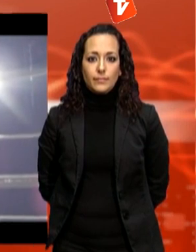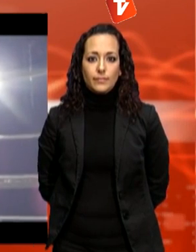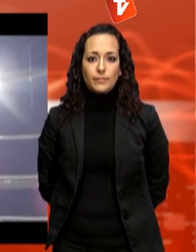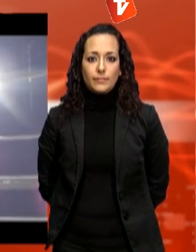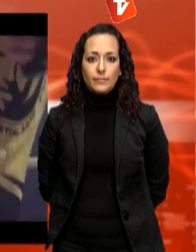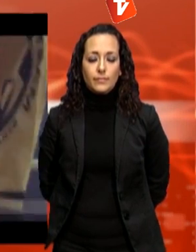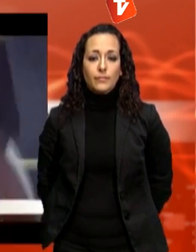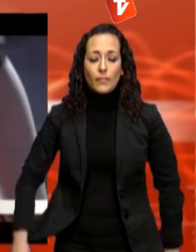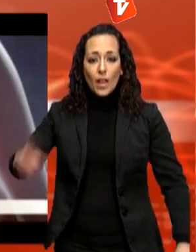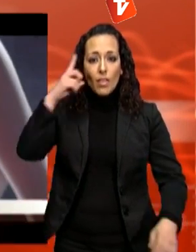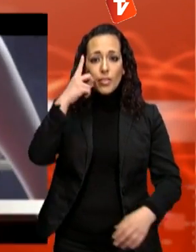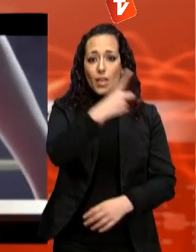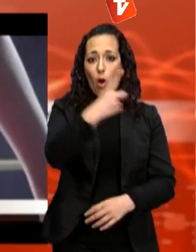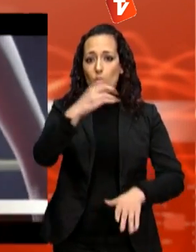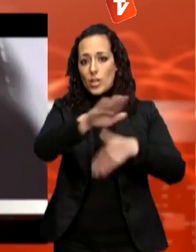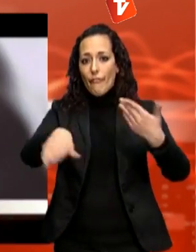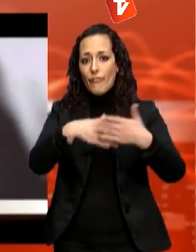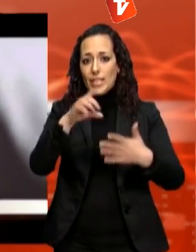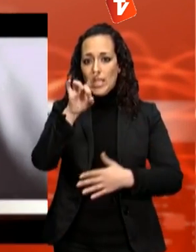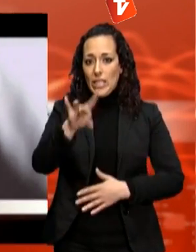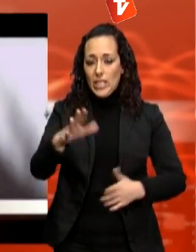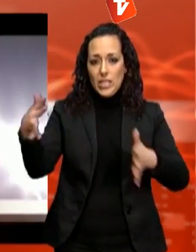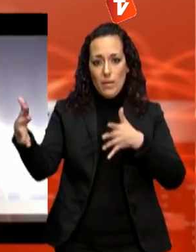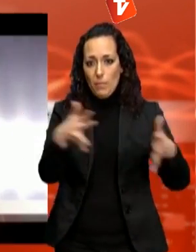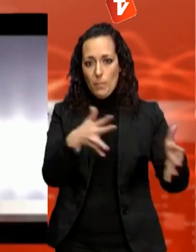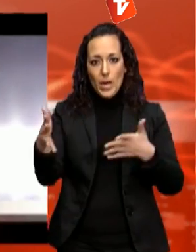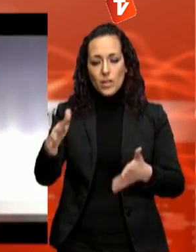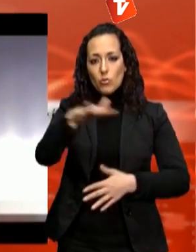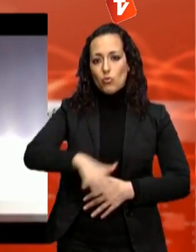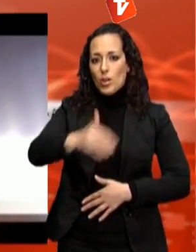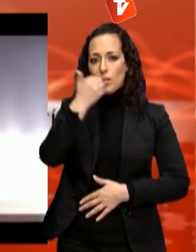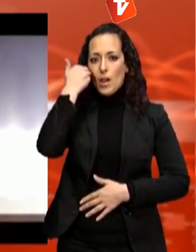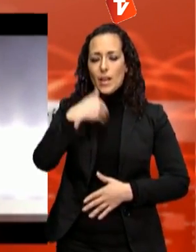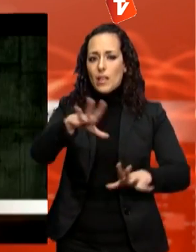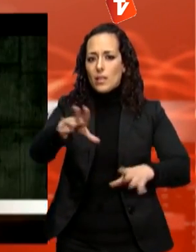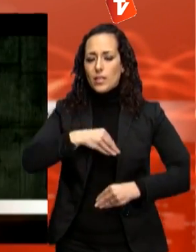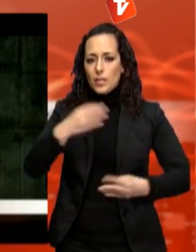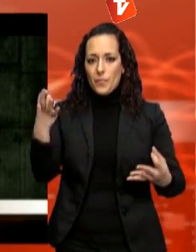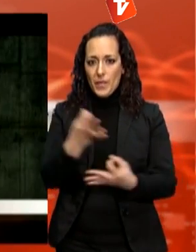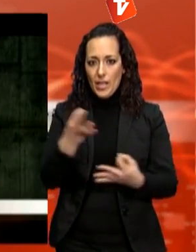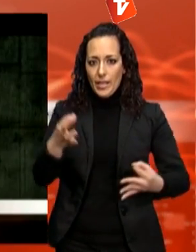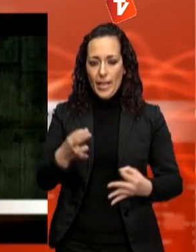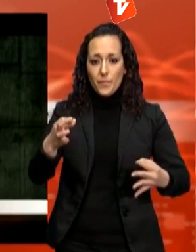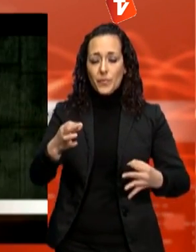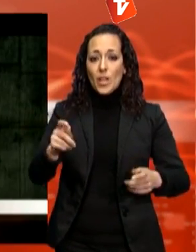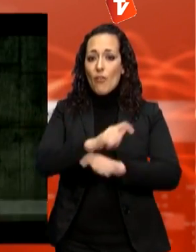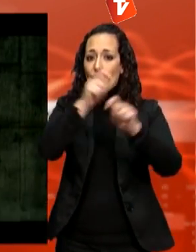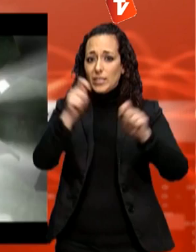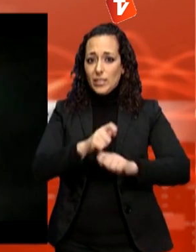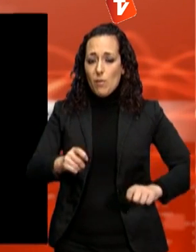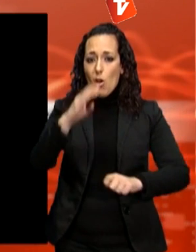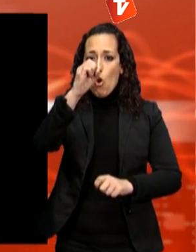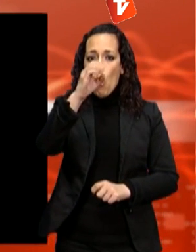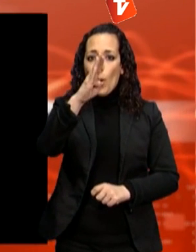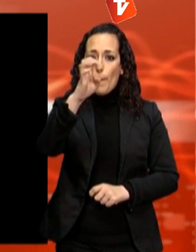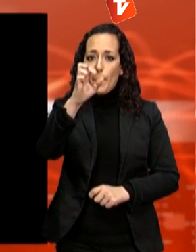De l'11 al 15 de març se celebra a Terrassa la novena edició del Base Film Festival. El Festival d'Òperes Primes organitzat per l'ESCAC. L